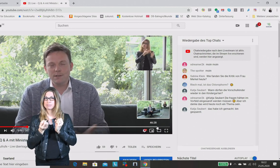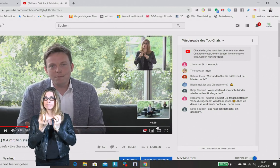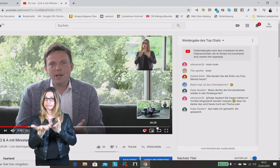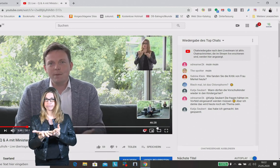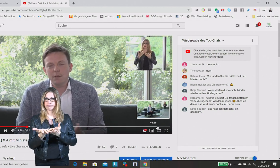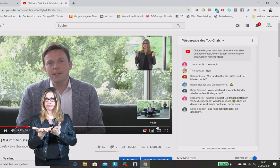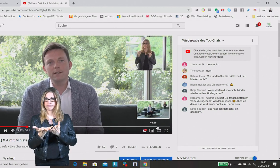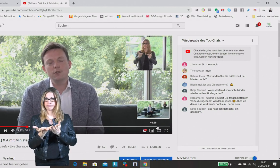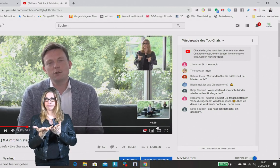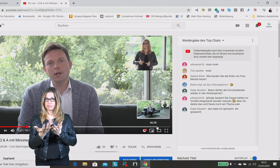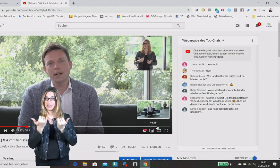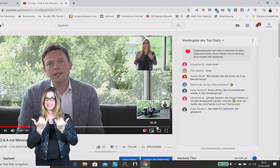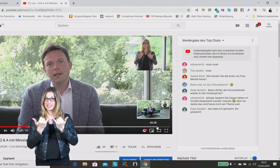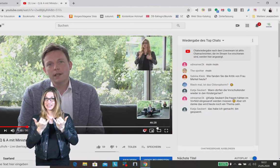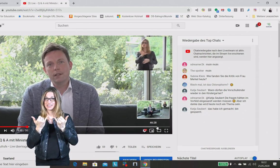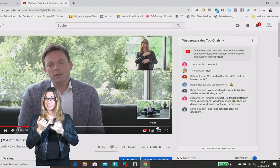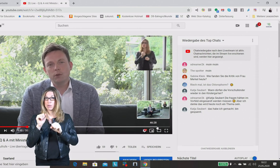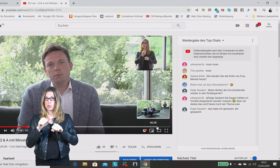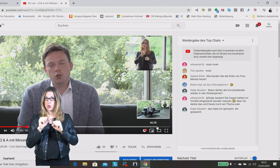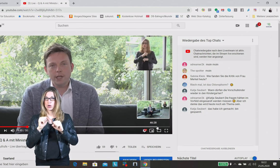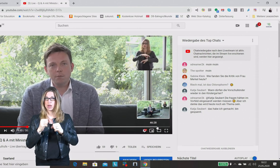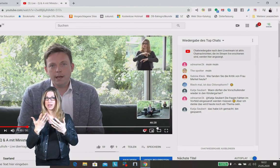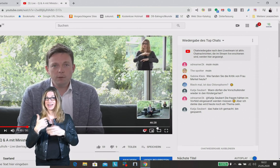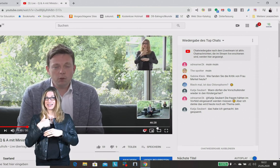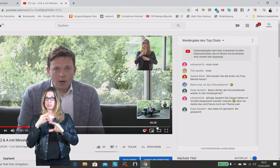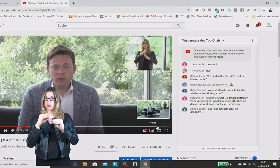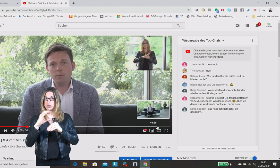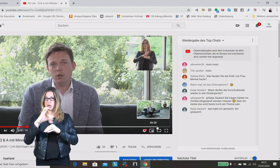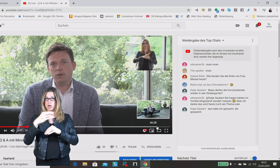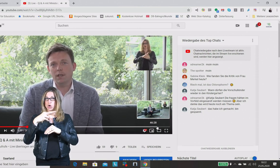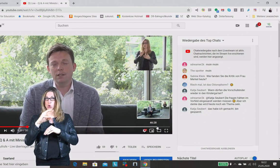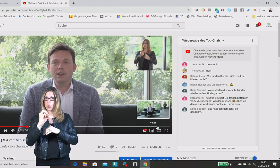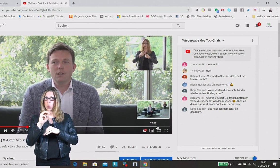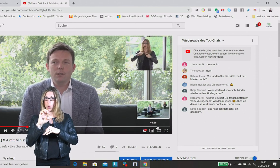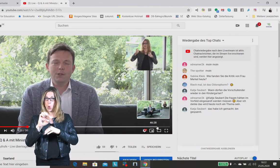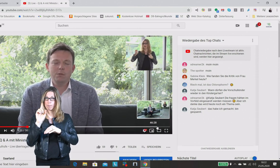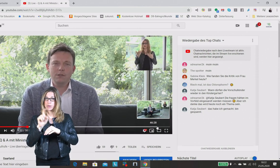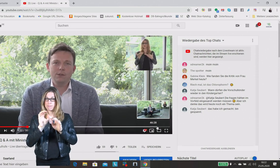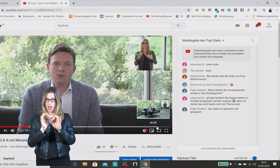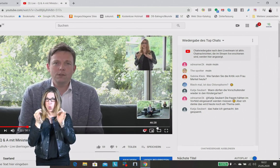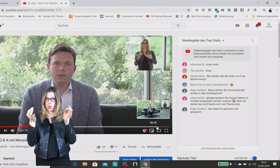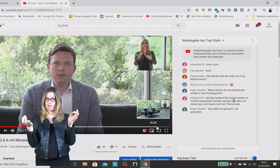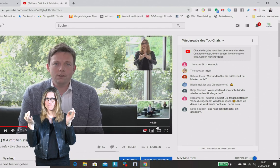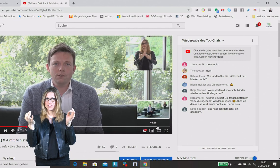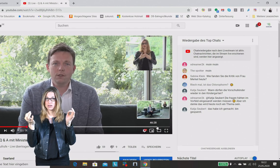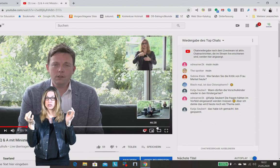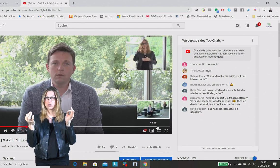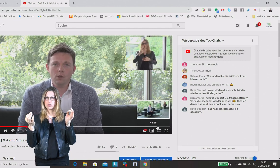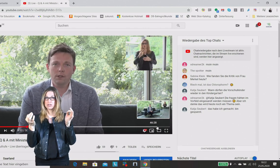Browser, ich verwende hier Chrome, regulär geöffnet haben, sehen Sie viele Dinge rundherum. Sie